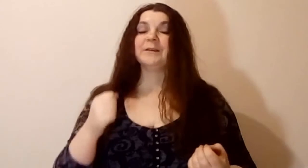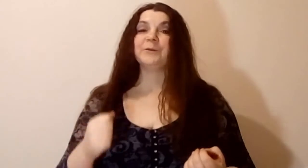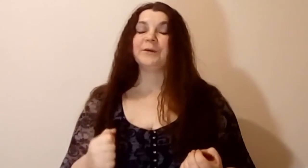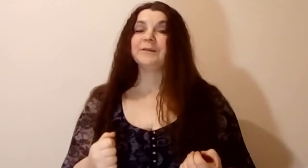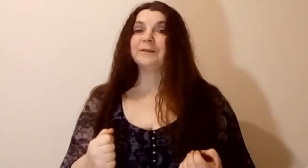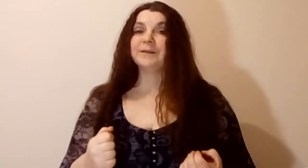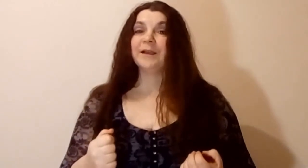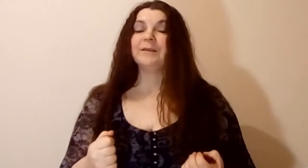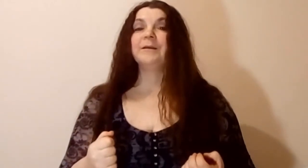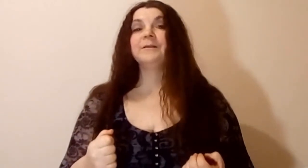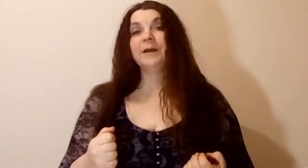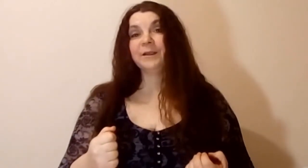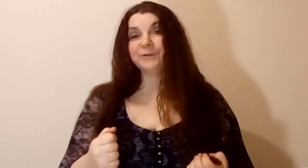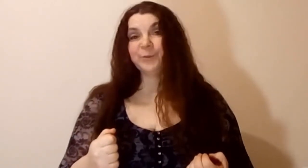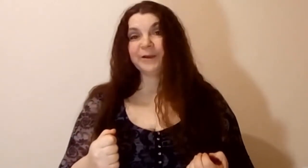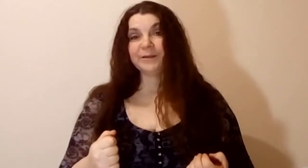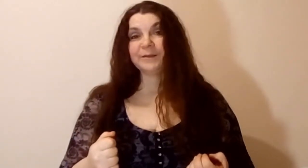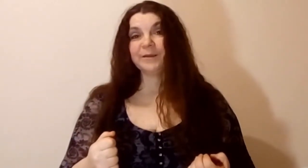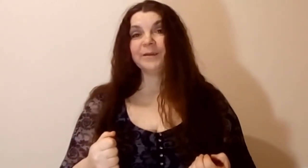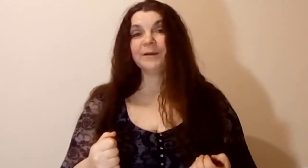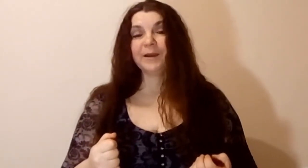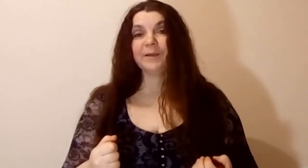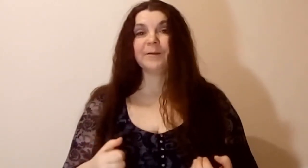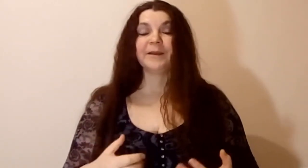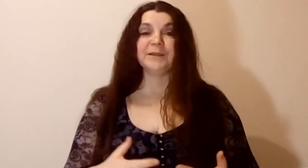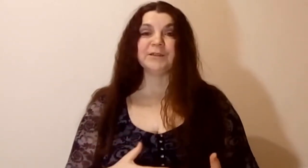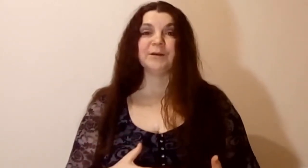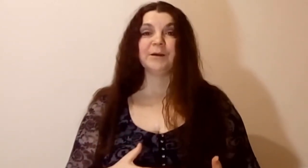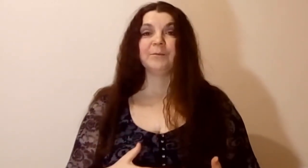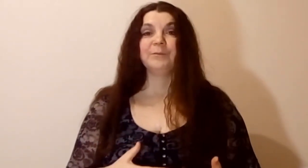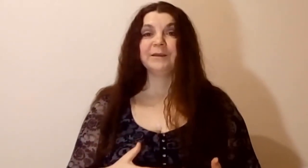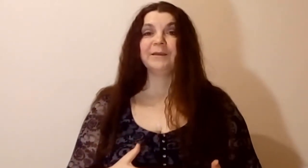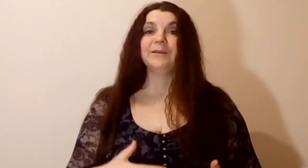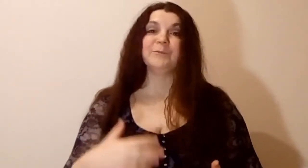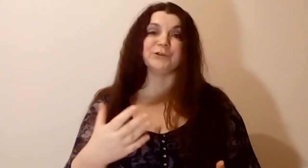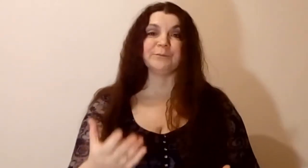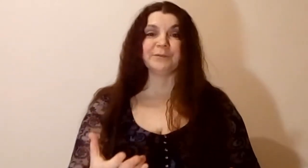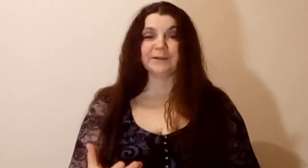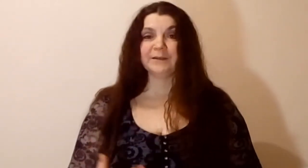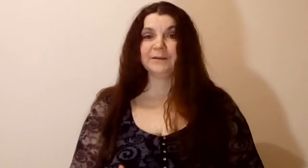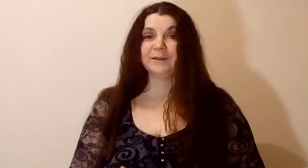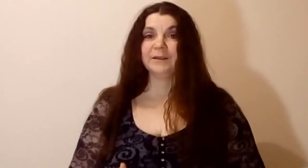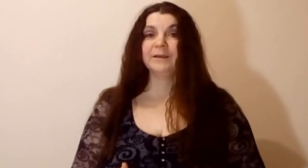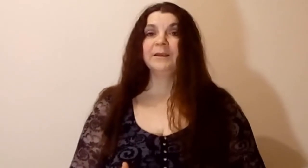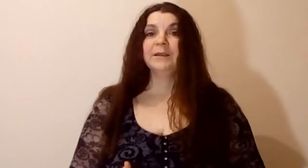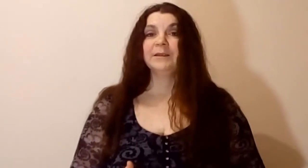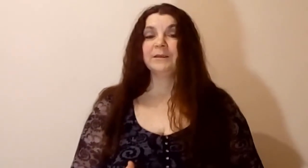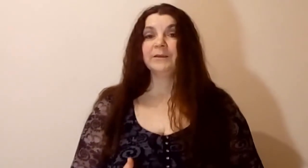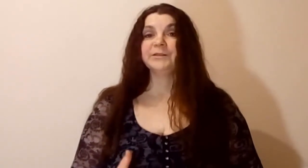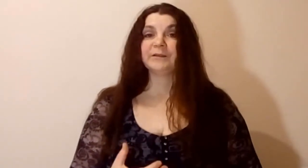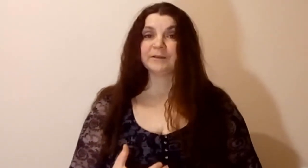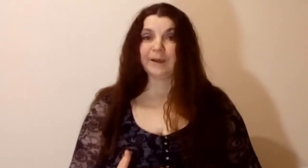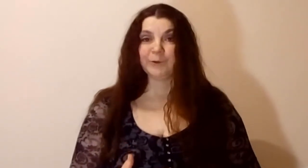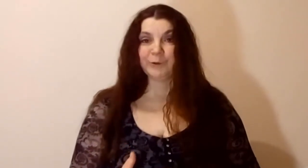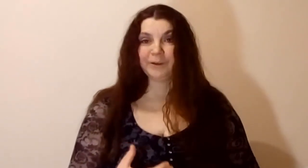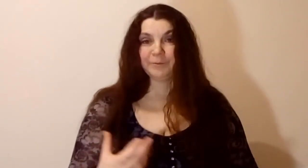которые сидят на том конце экрана. Конечно, мы не можем подойти и через камеру их